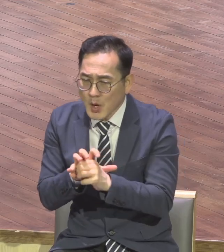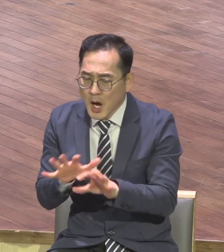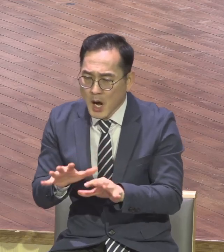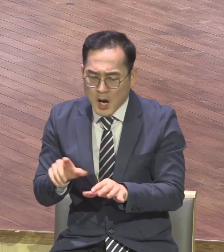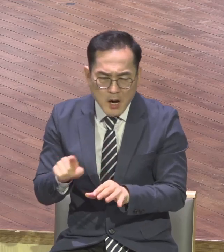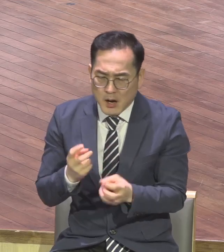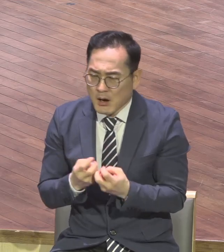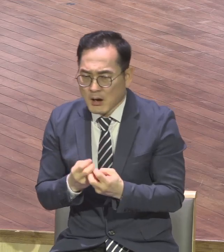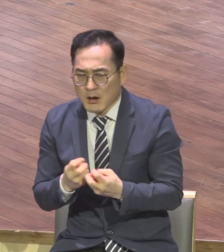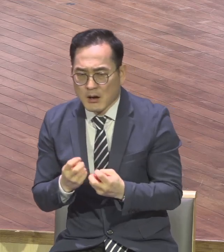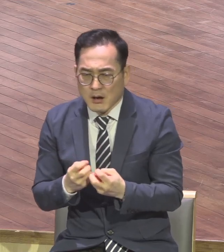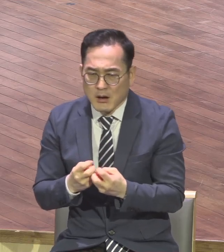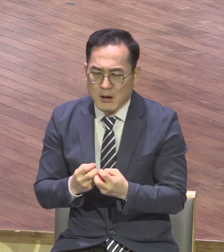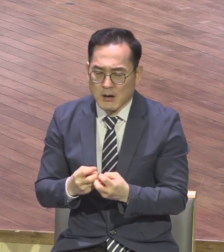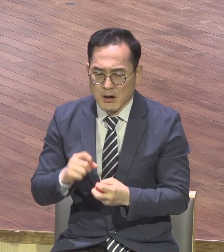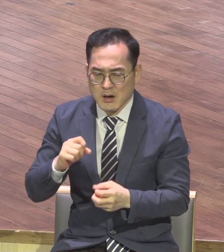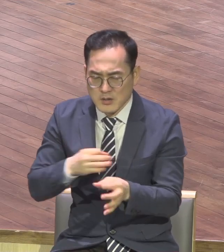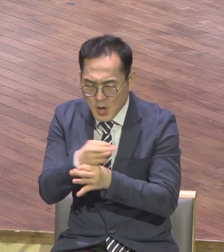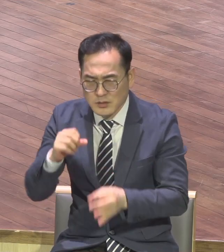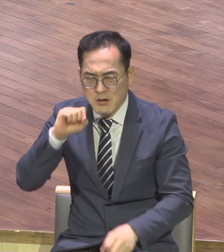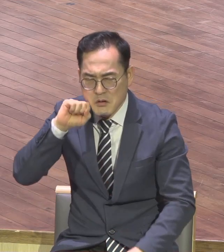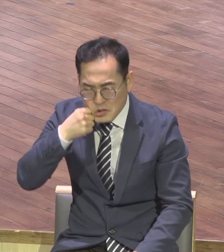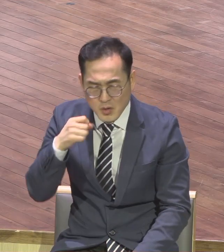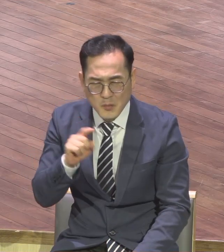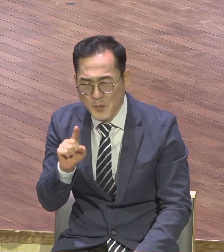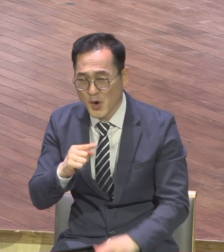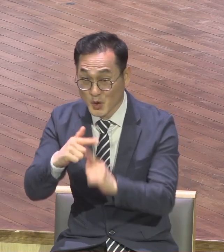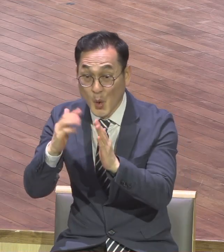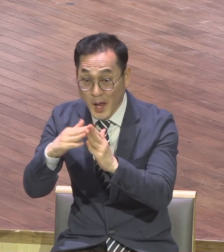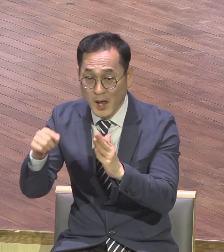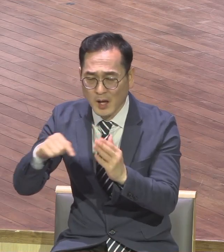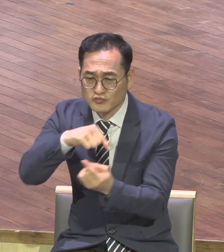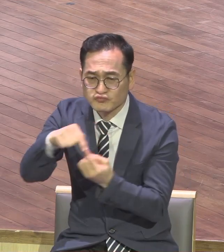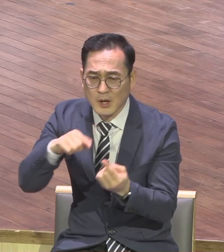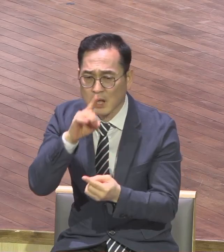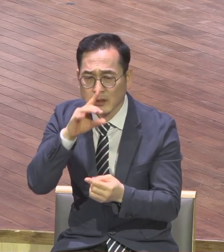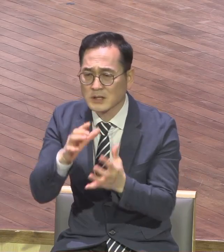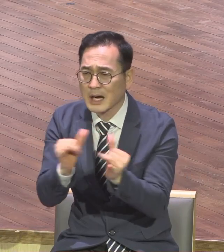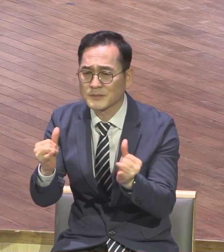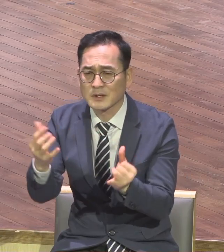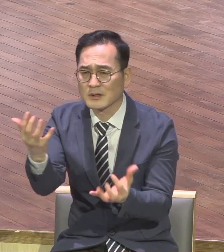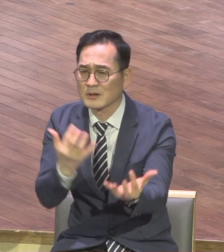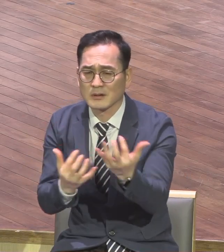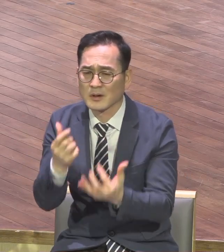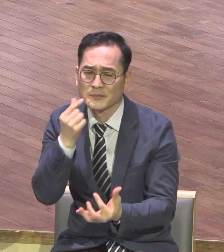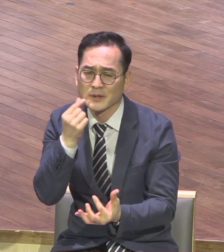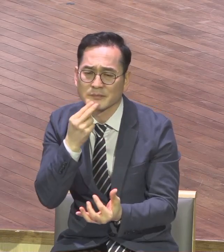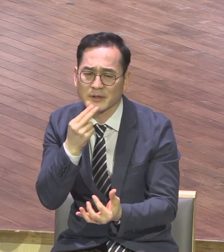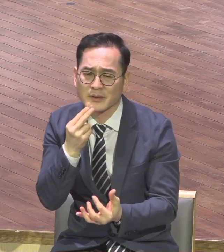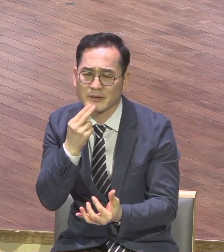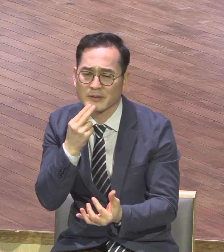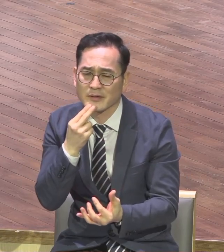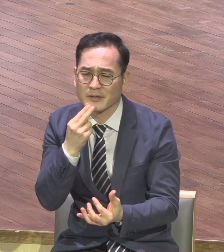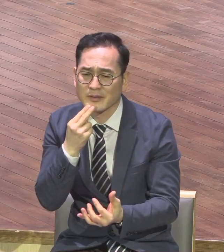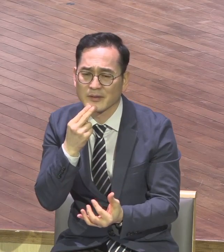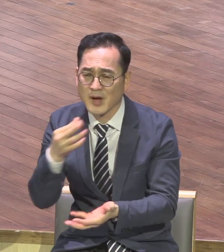대 큰 교회들이 사라비를 못 줘가지고 어려움을 당하는 이런 시점인데